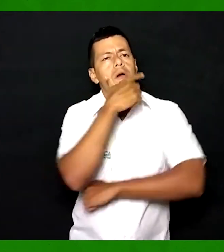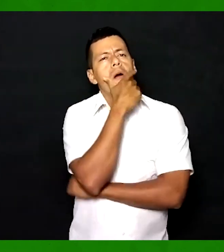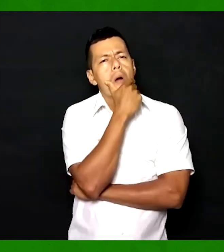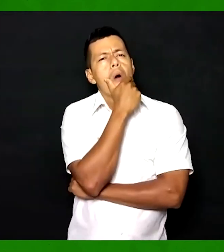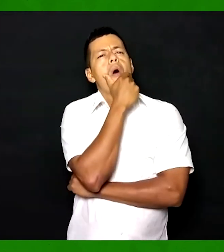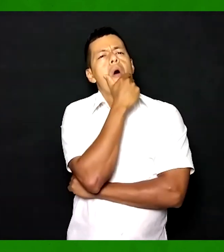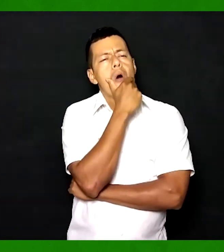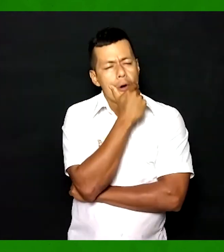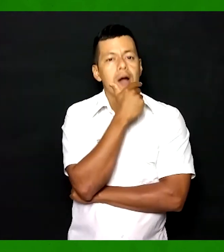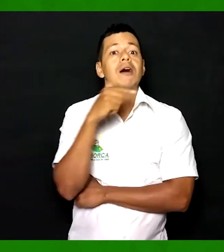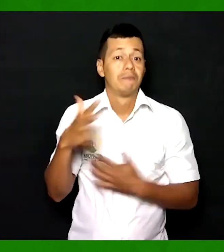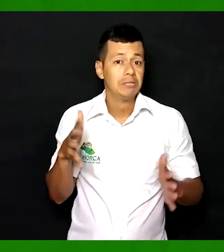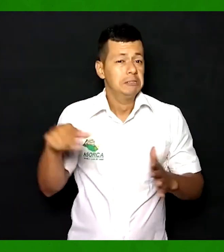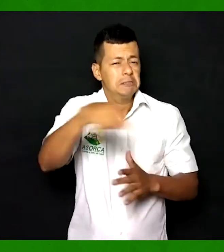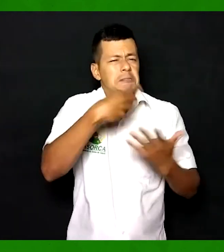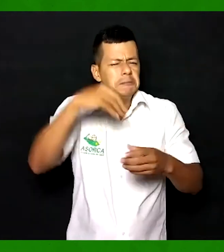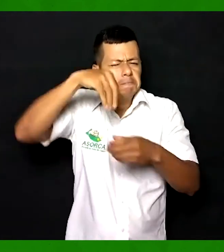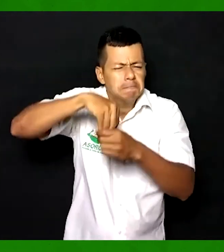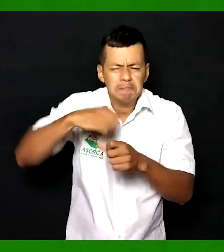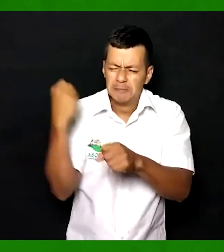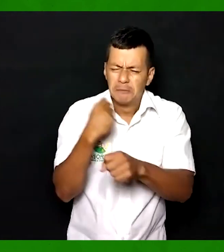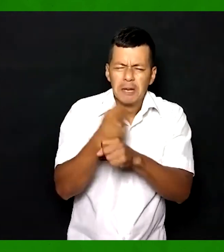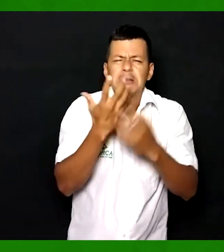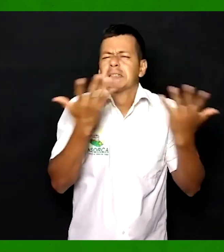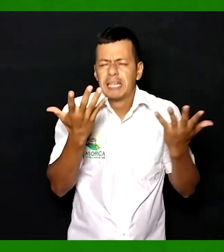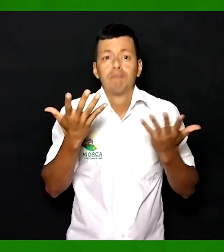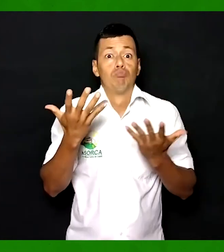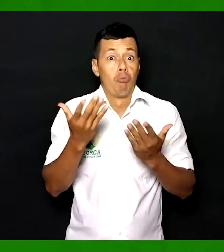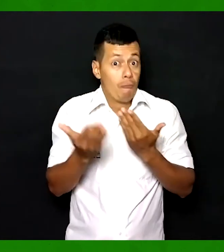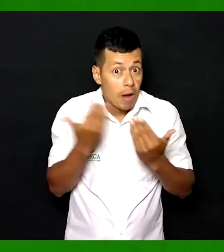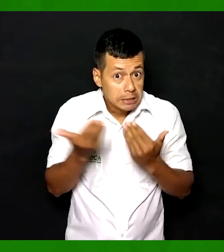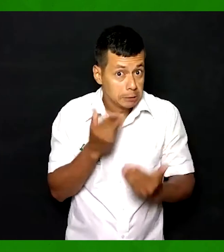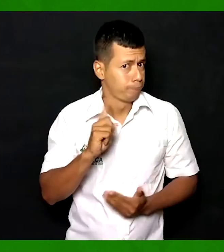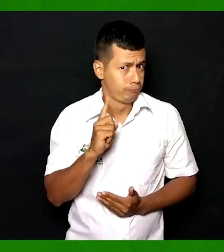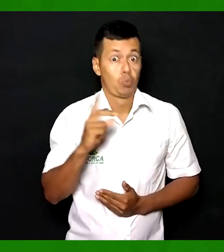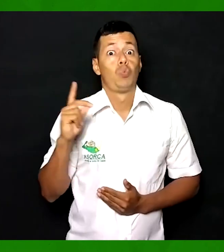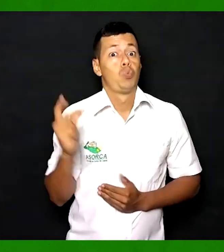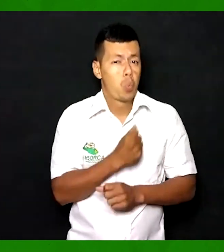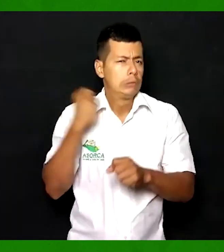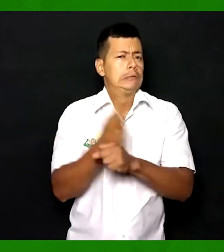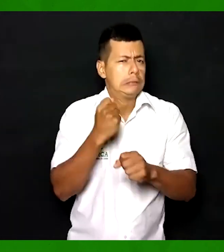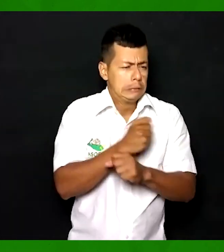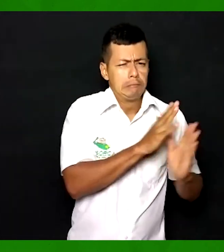Dentro de la asociación, el trabajo no ha sido fácil. Desde la Junta hemos trabajado,